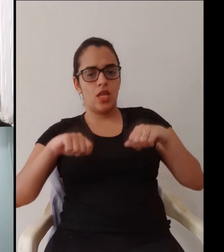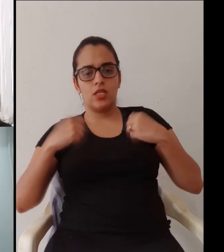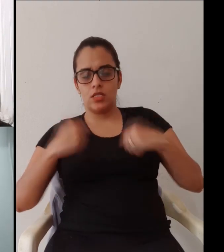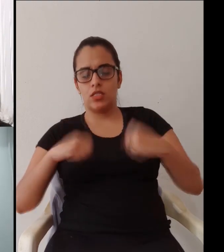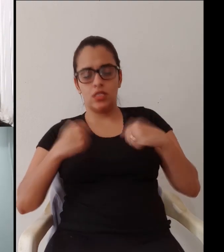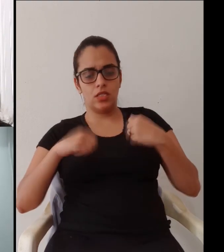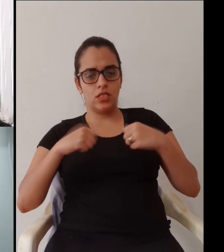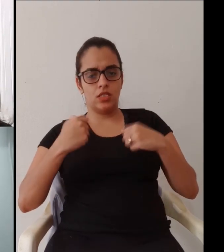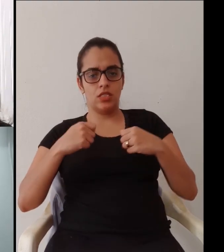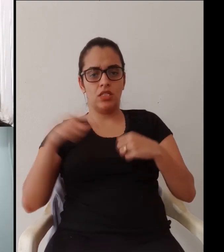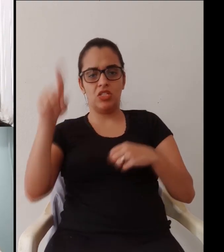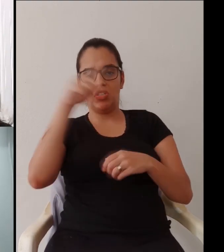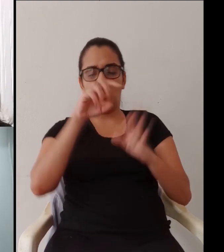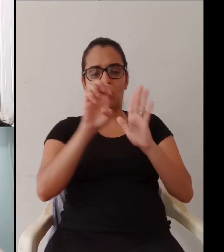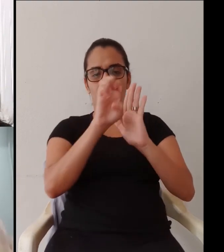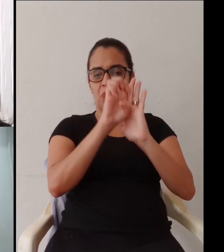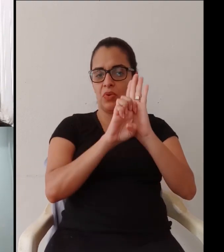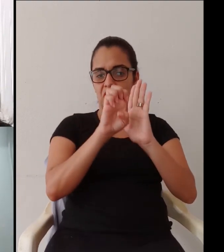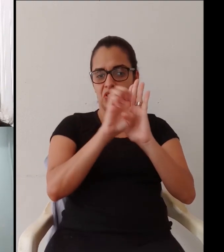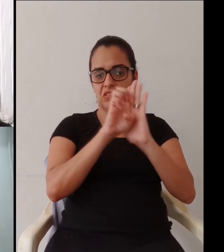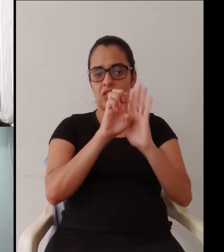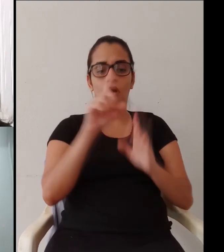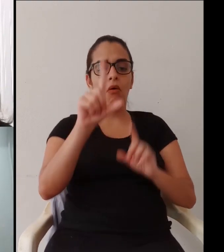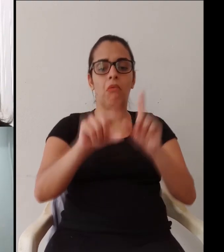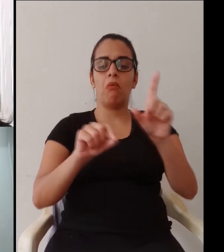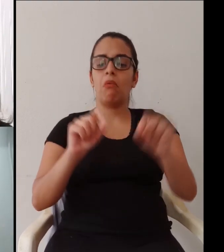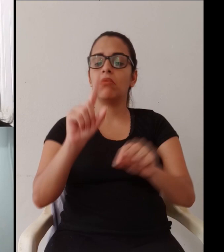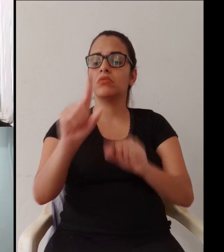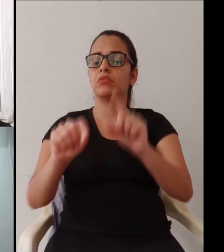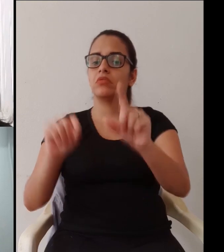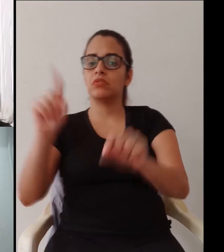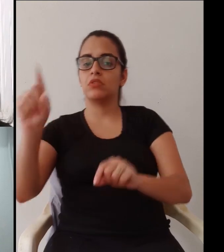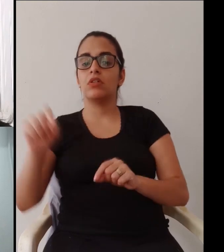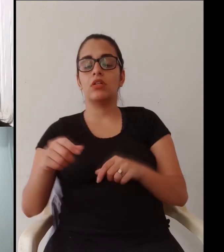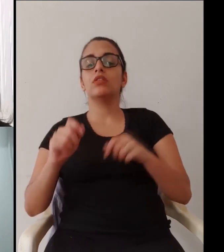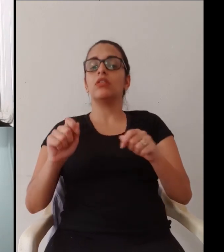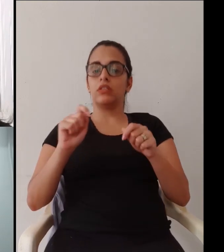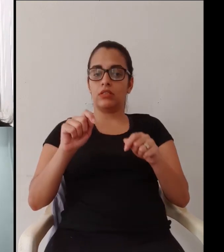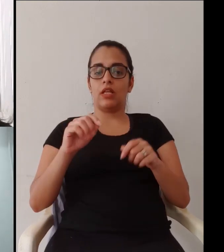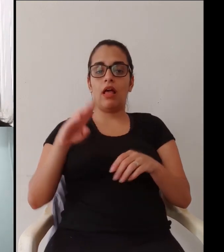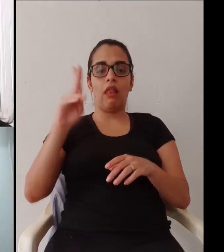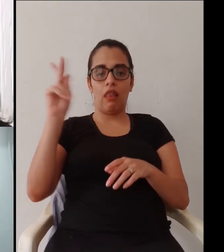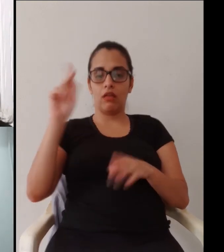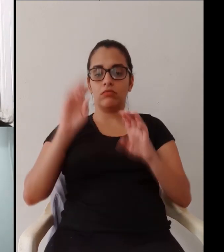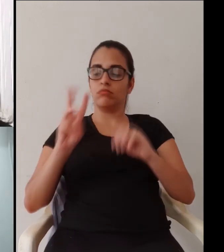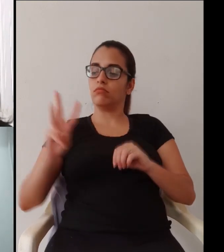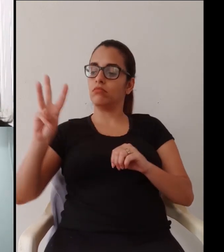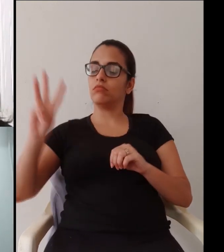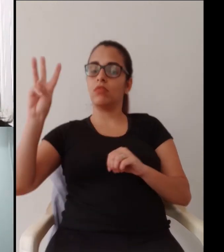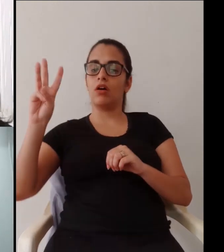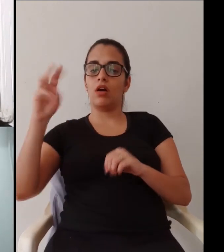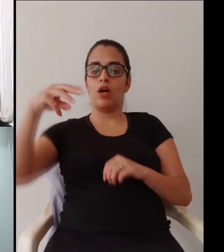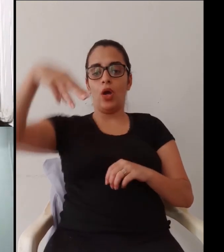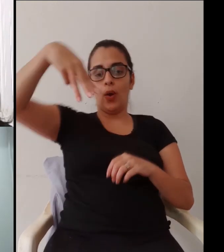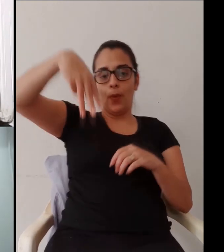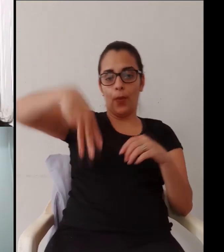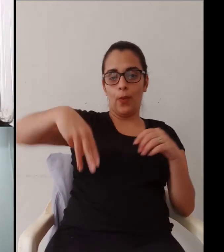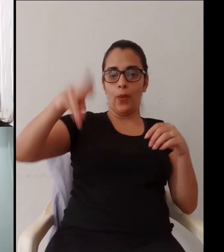abertos são cursos de autoestudo são cursos de autoinscrição então você não precisa participar de nenhum edital de